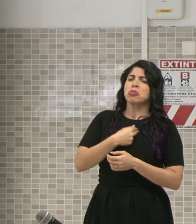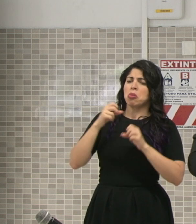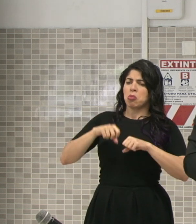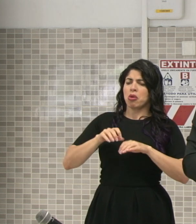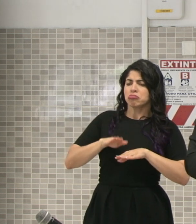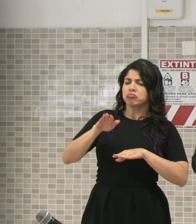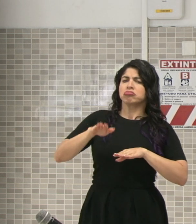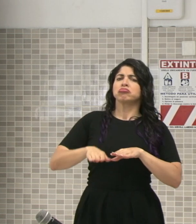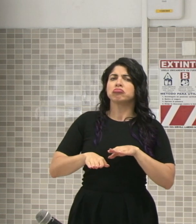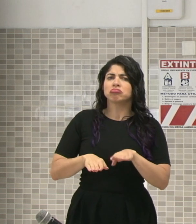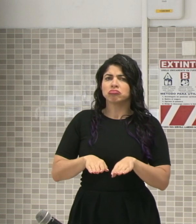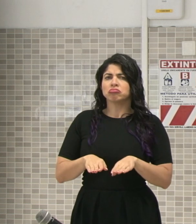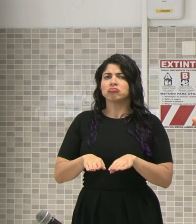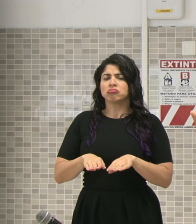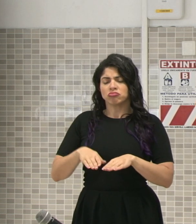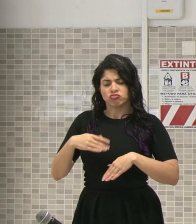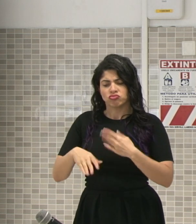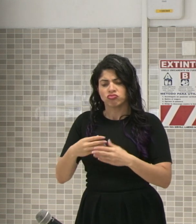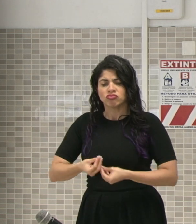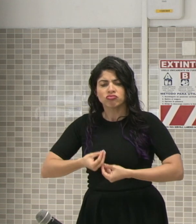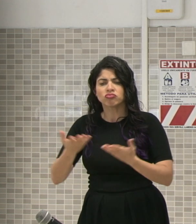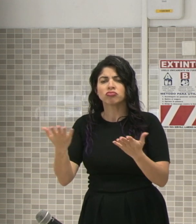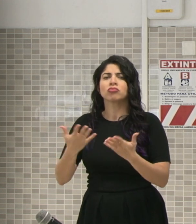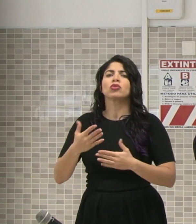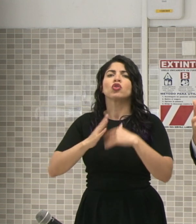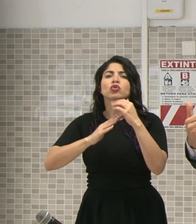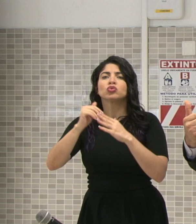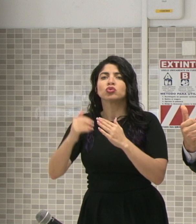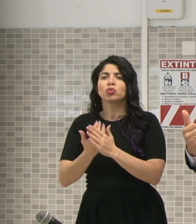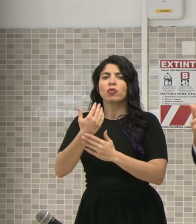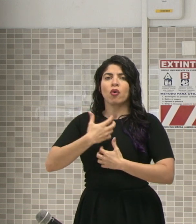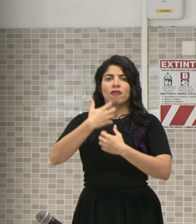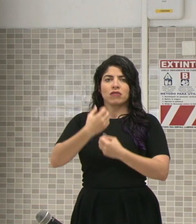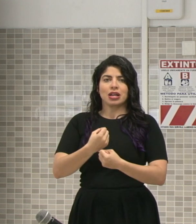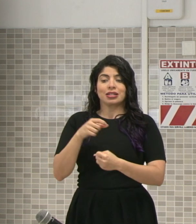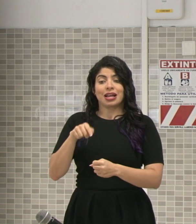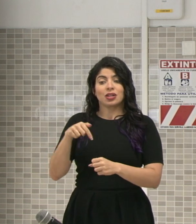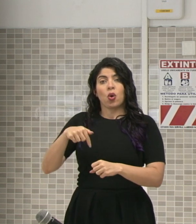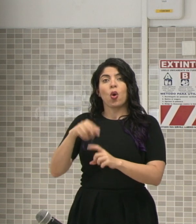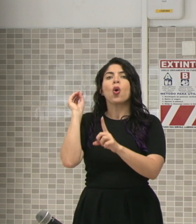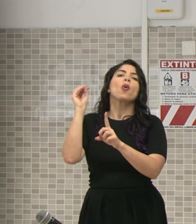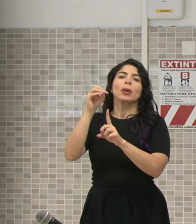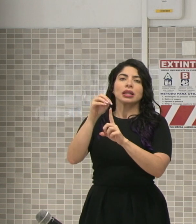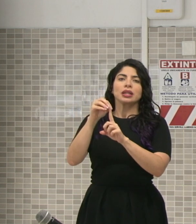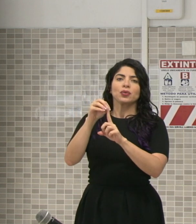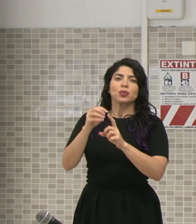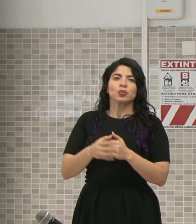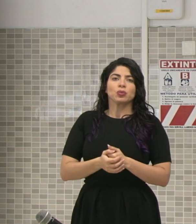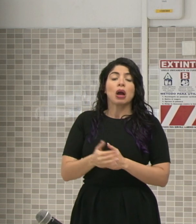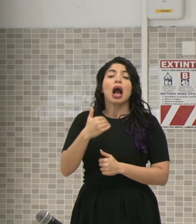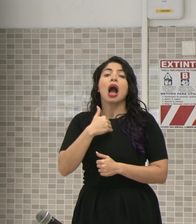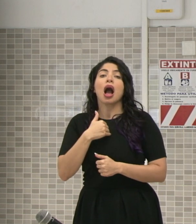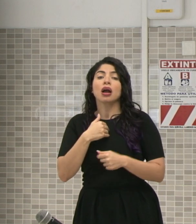y construir confianza. Creo que ese es el objetivo de hoy. Hay